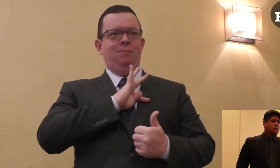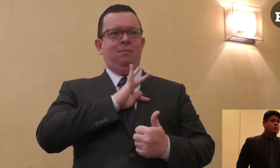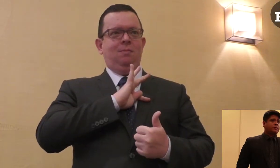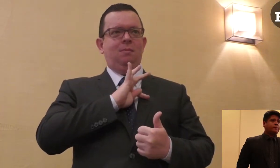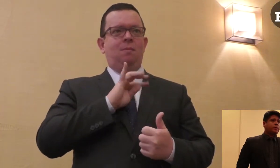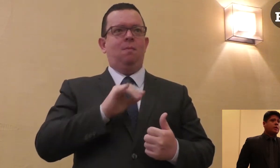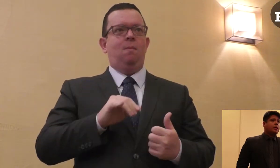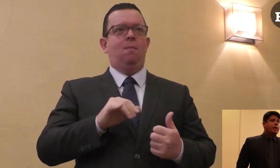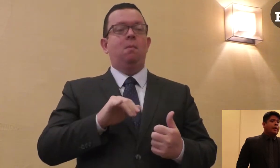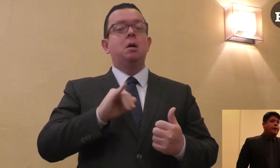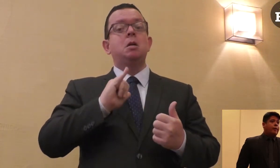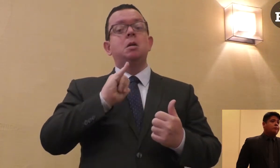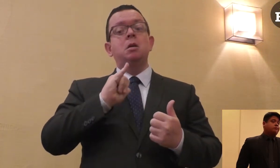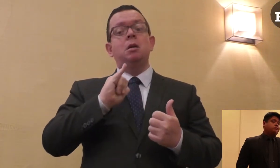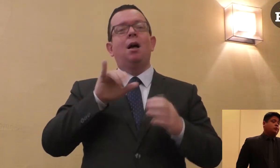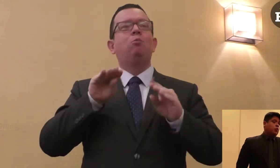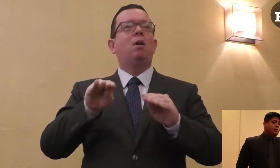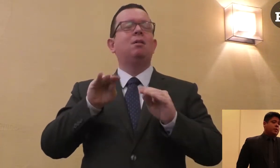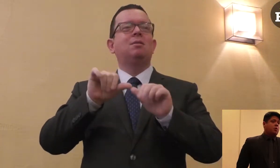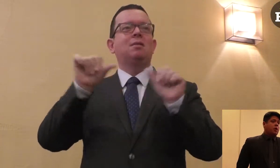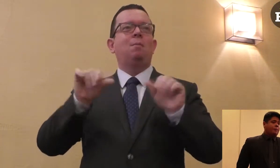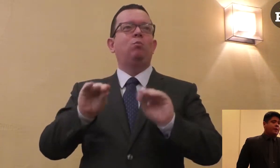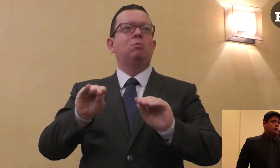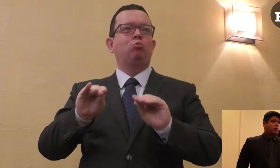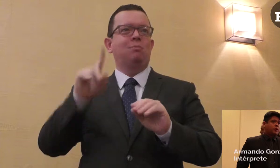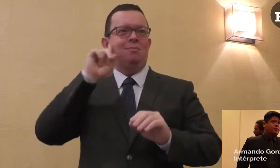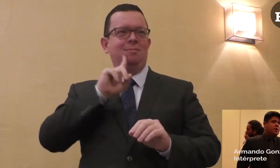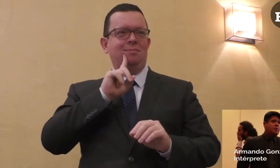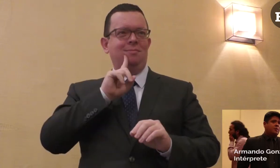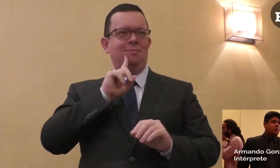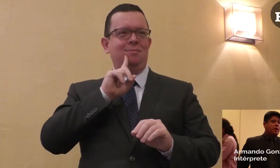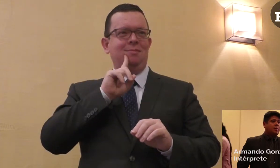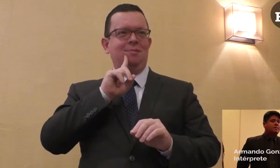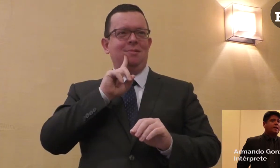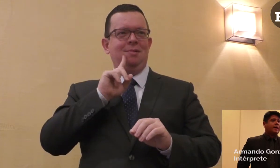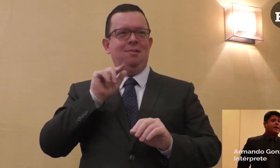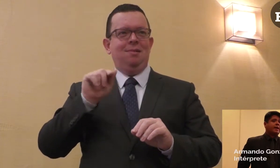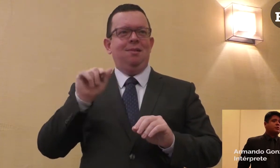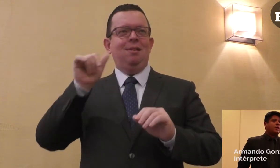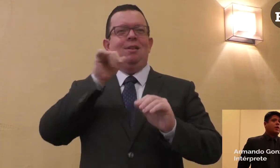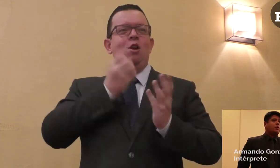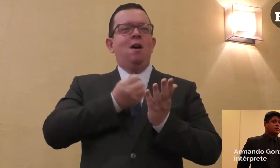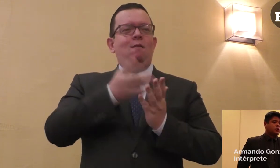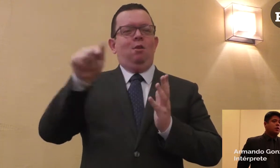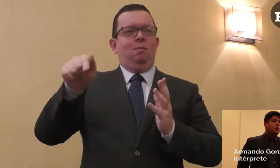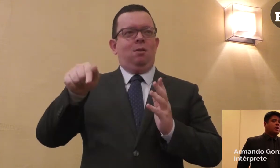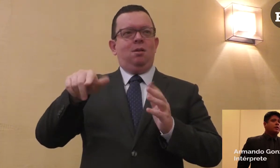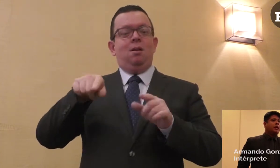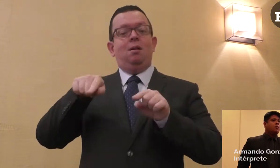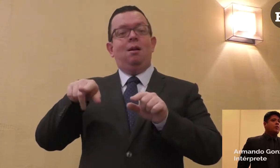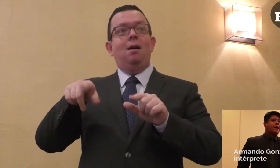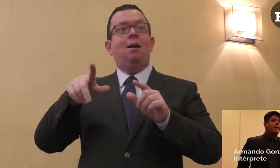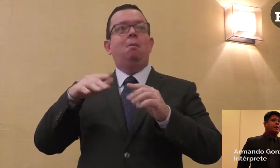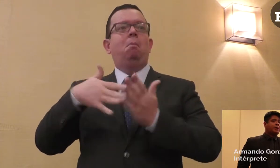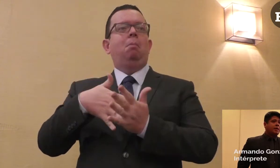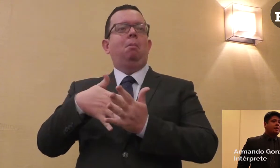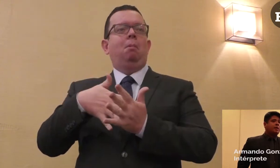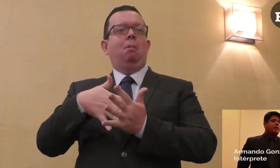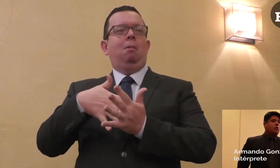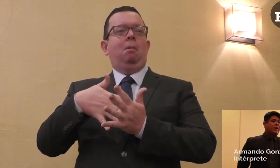empeora y afecta a las personas con discapacidad en sus condiciones. Un último aspecto que lleva mayor relevancia es en el caso de la educación.